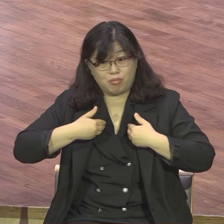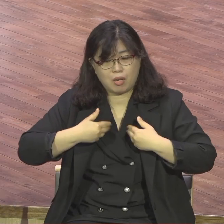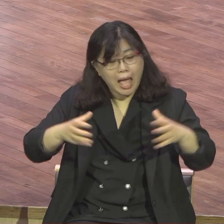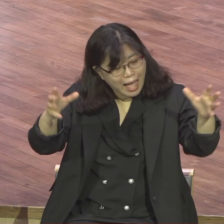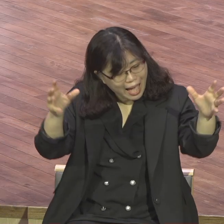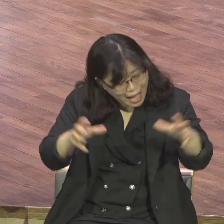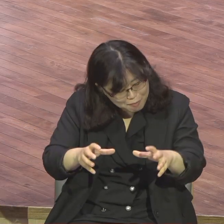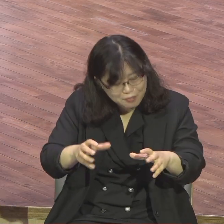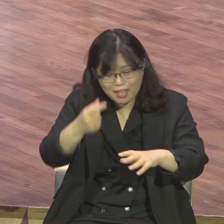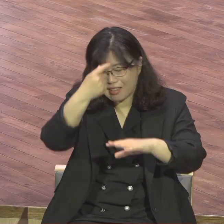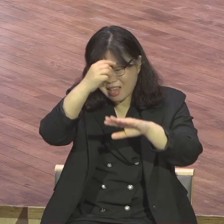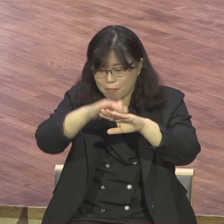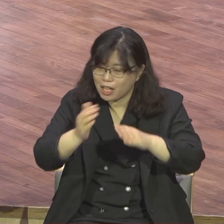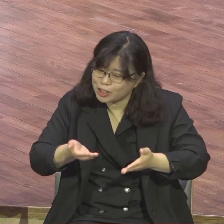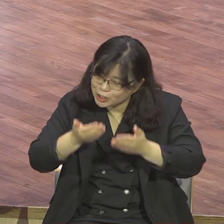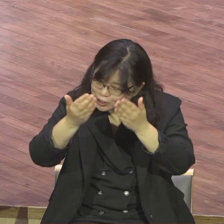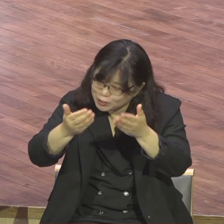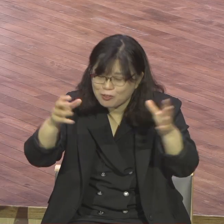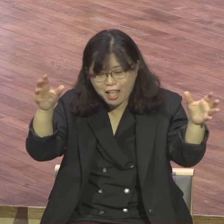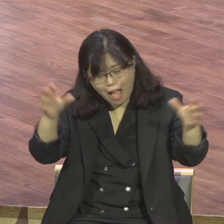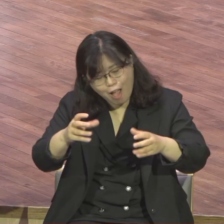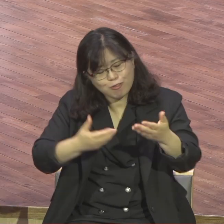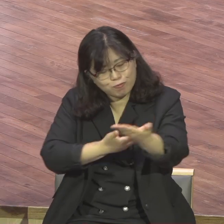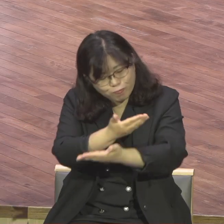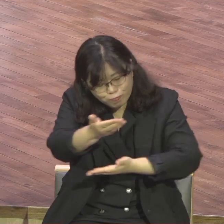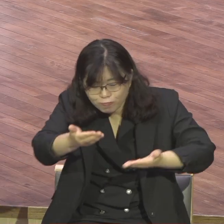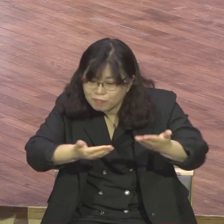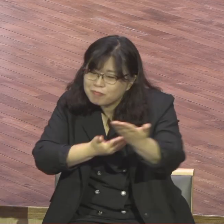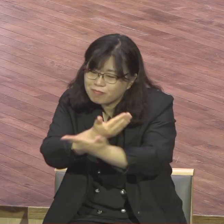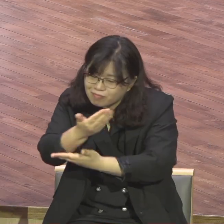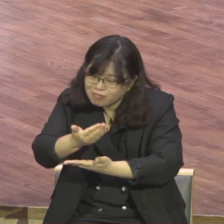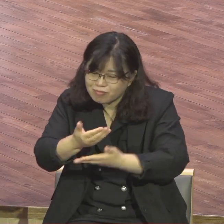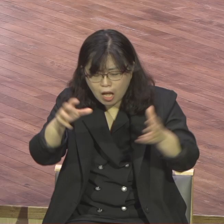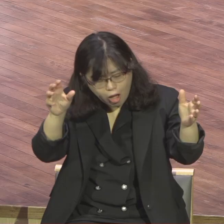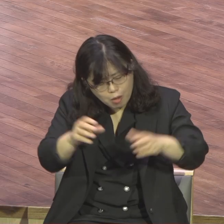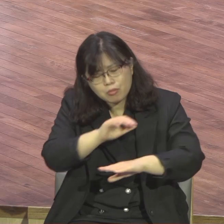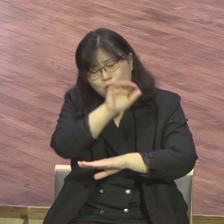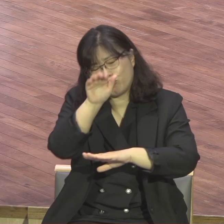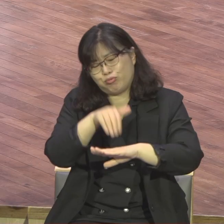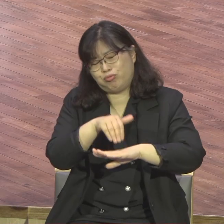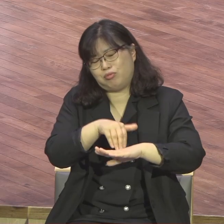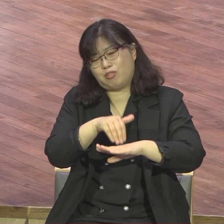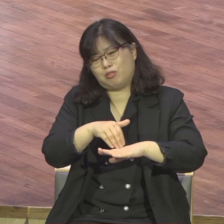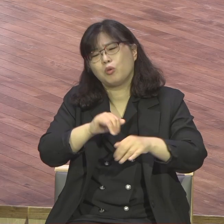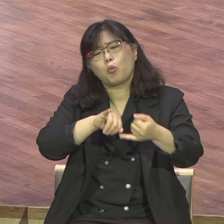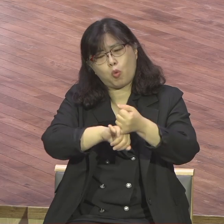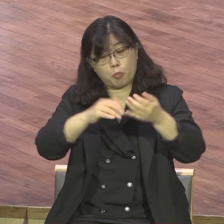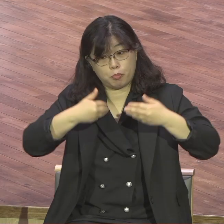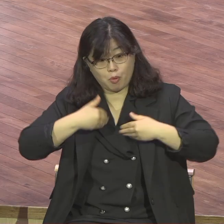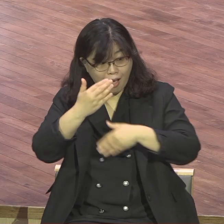교제하고 하나님께서 가장 기뻐하세요 그런 모습 영계 모든 성도들